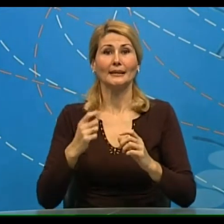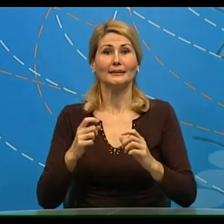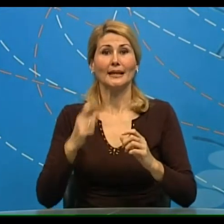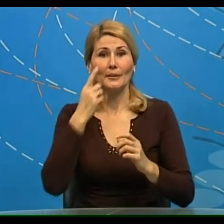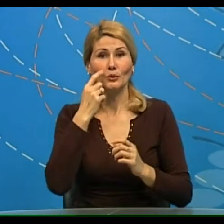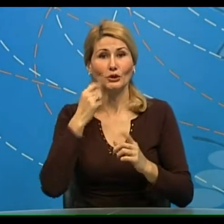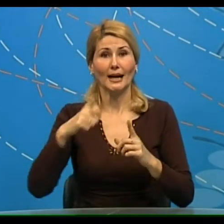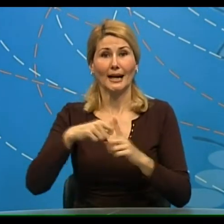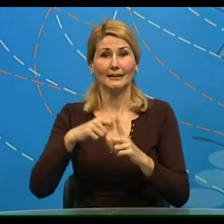kadekska ekipa.